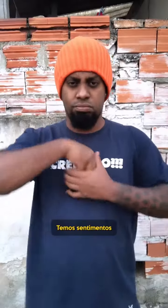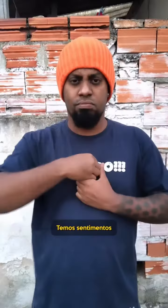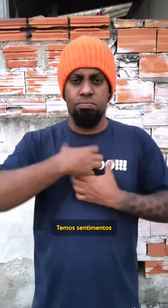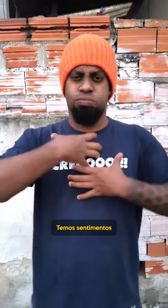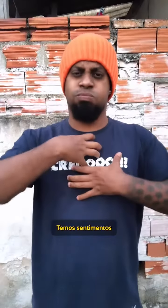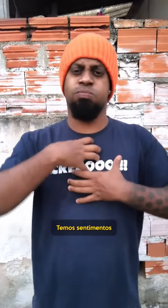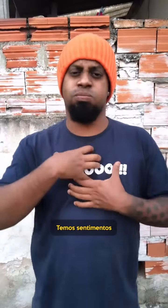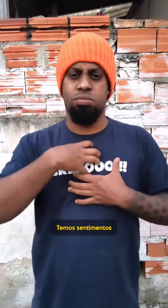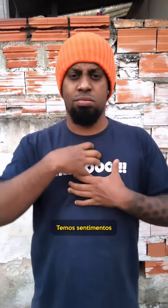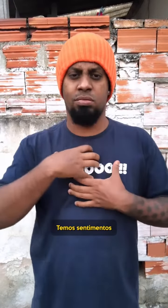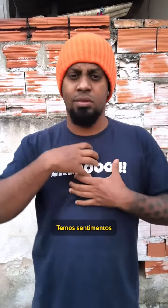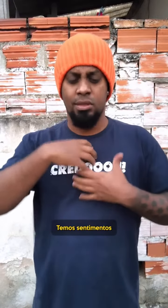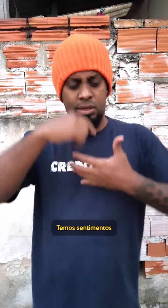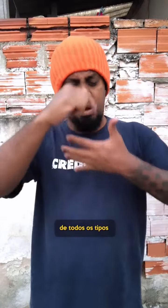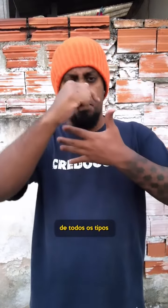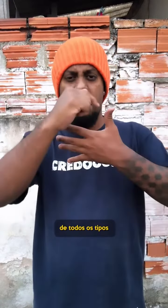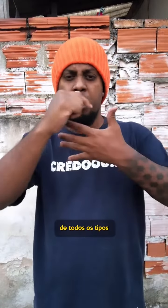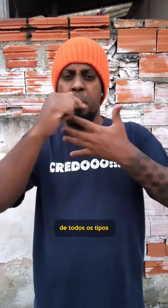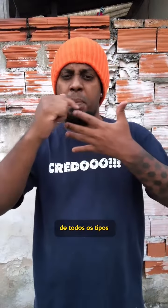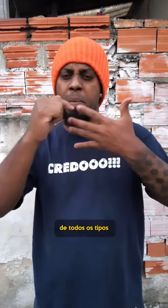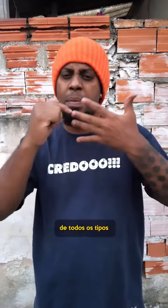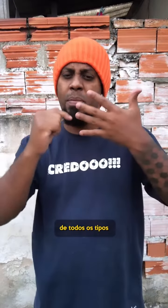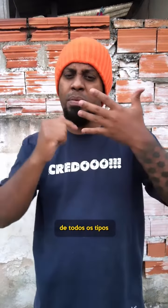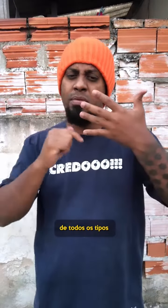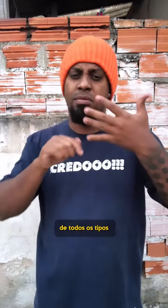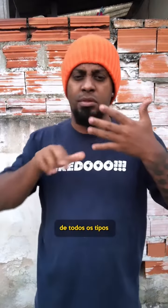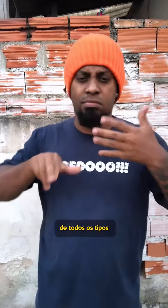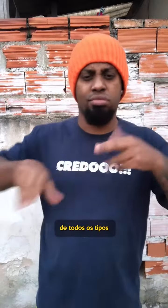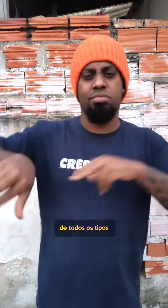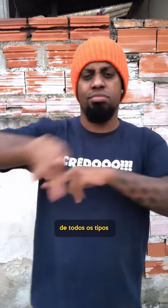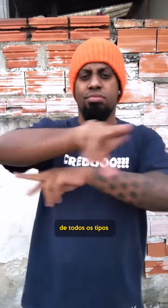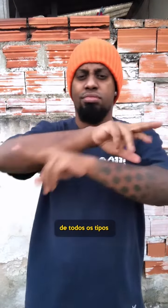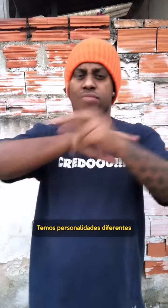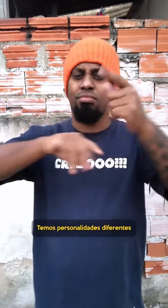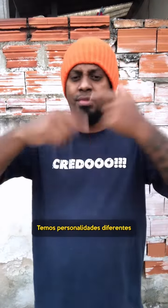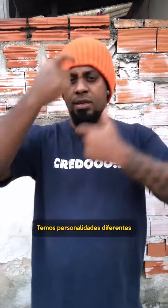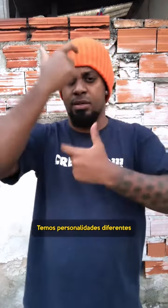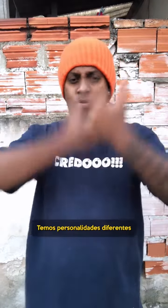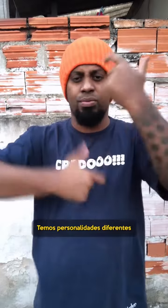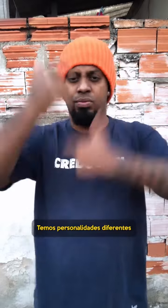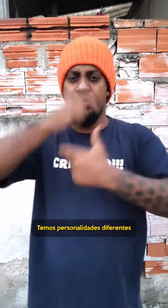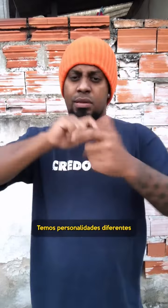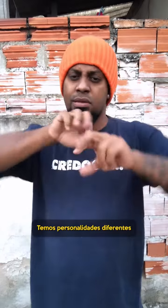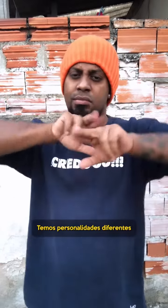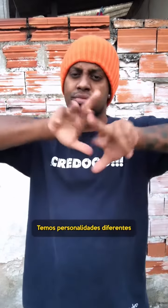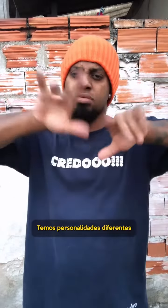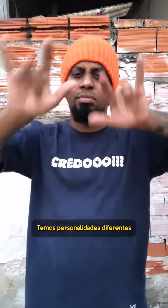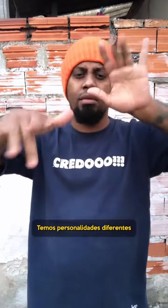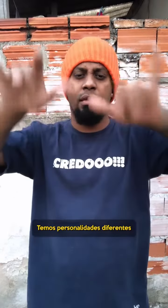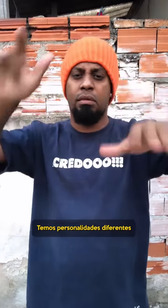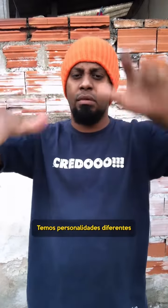Temos sentimentos de todos os tipos. Temos personalidades diferentes,